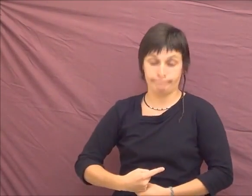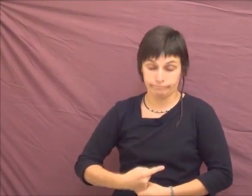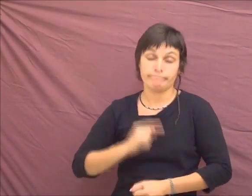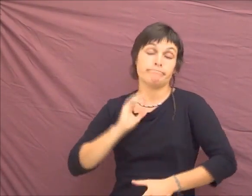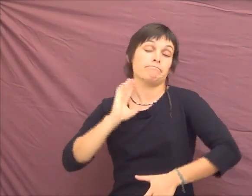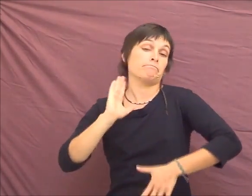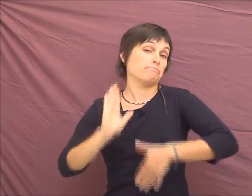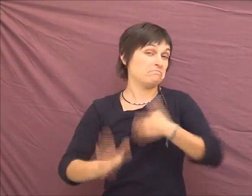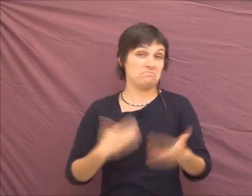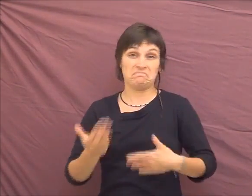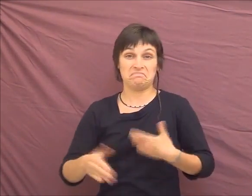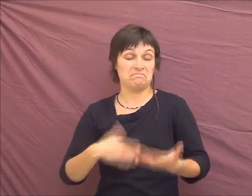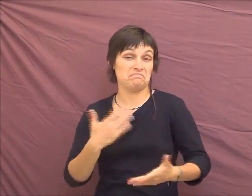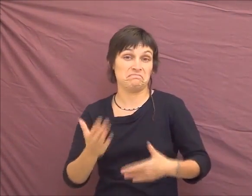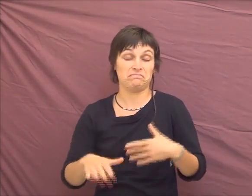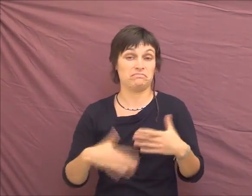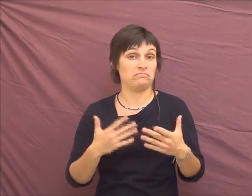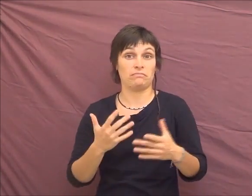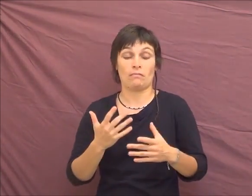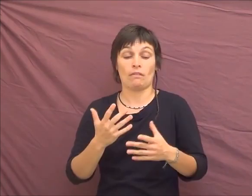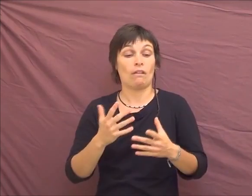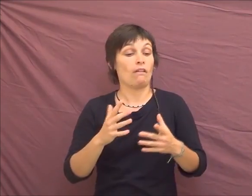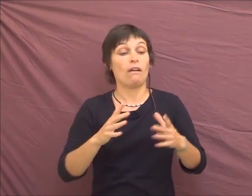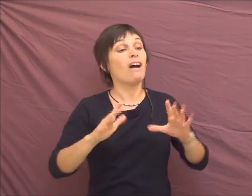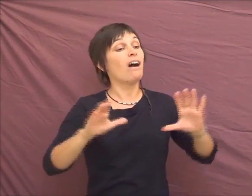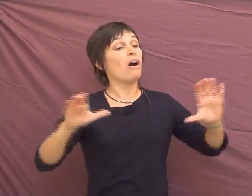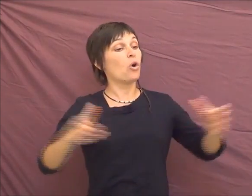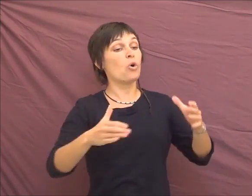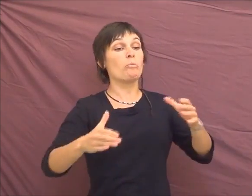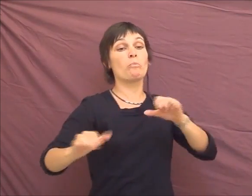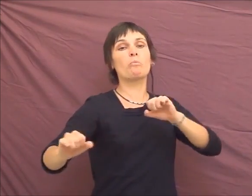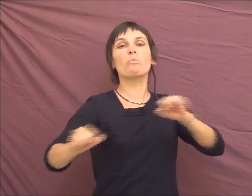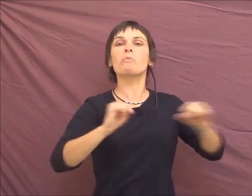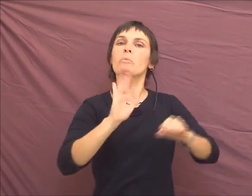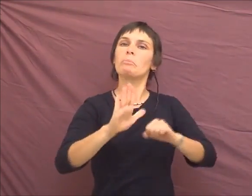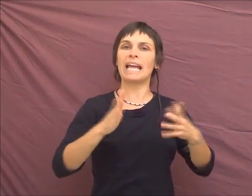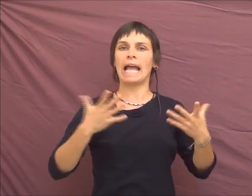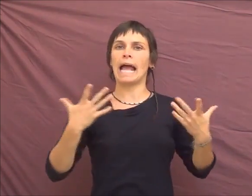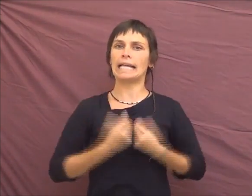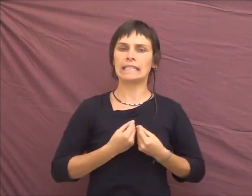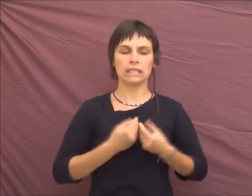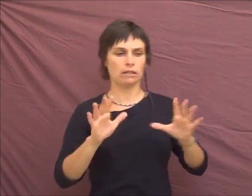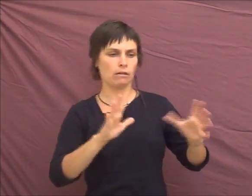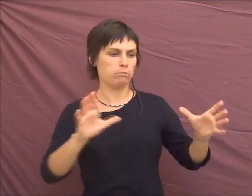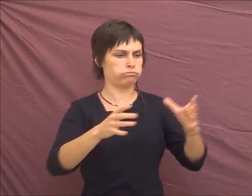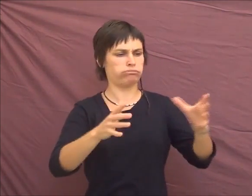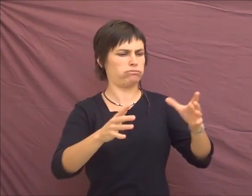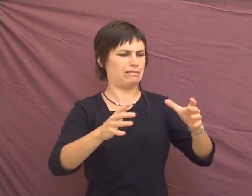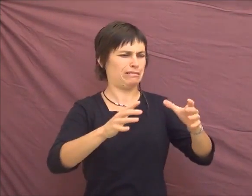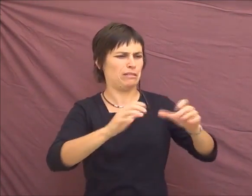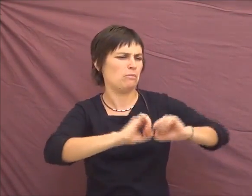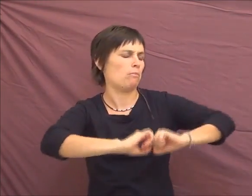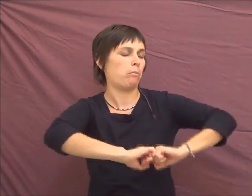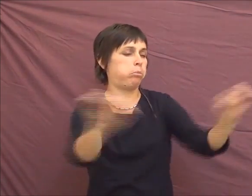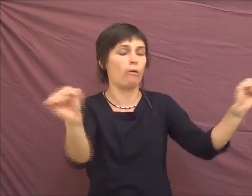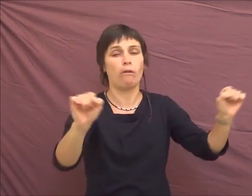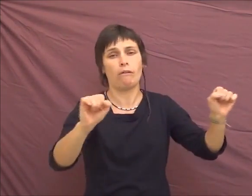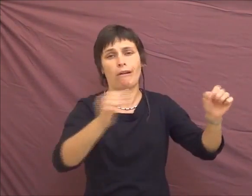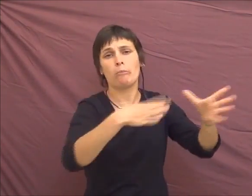notre propre autodétermination. Et ça se termine très, très mal, le mouvement intersexe explose,